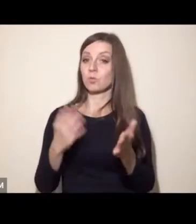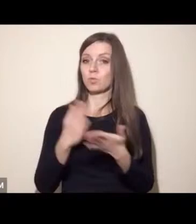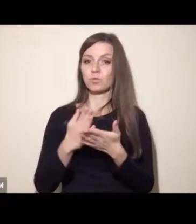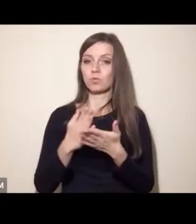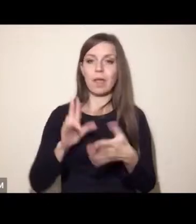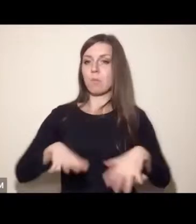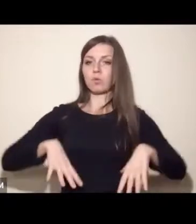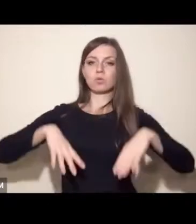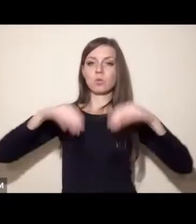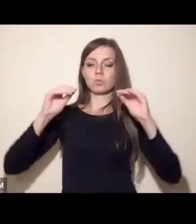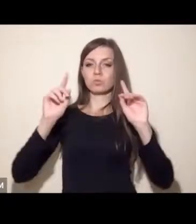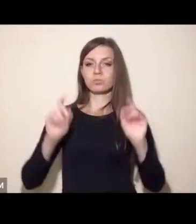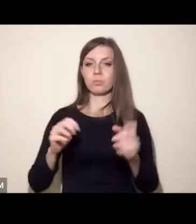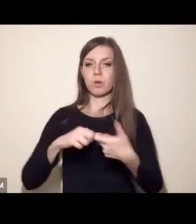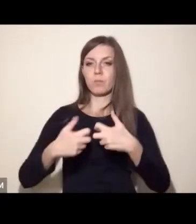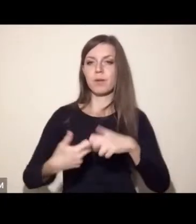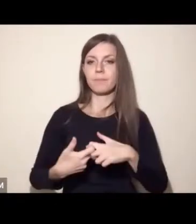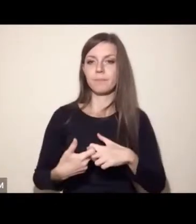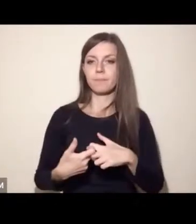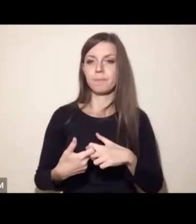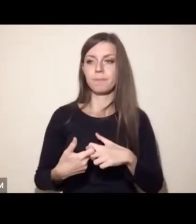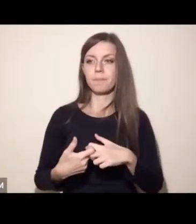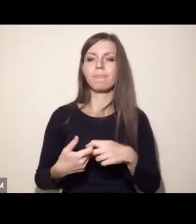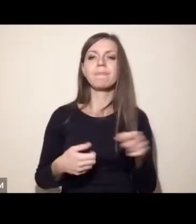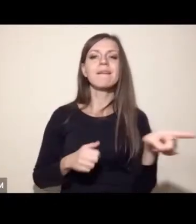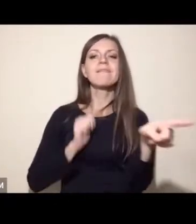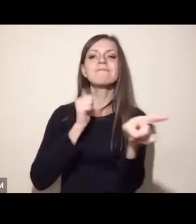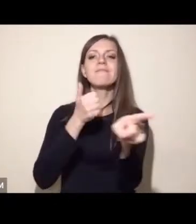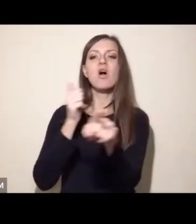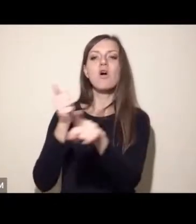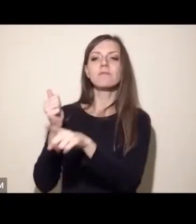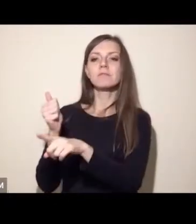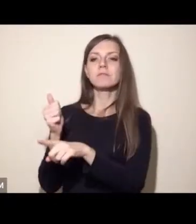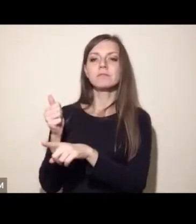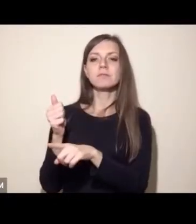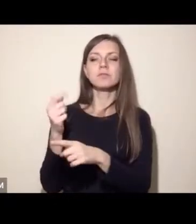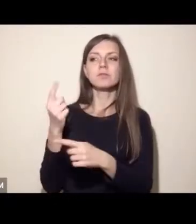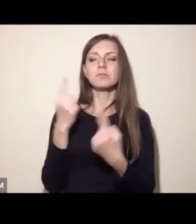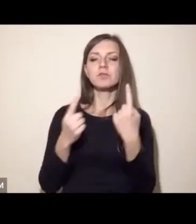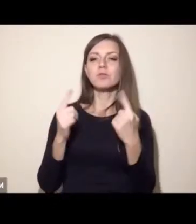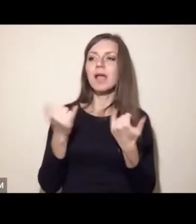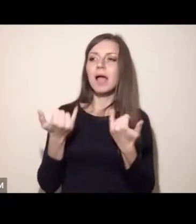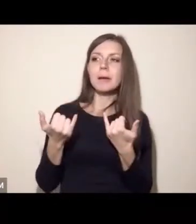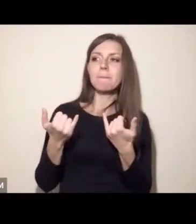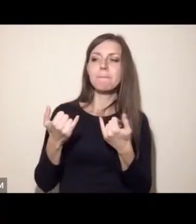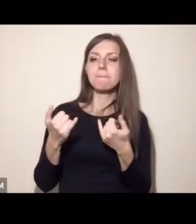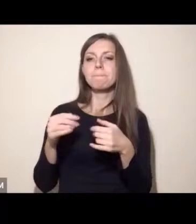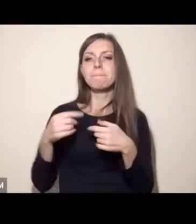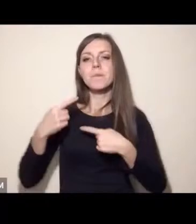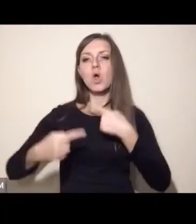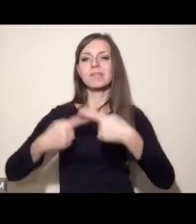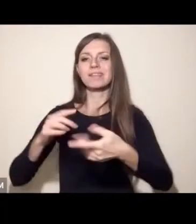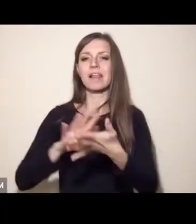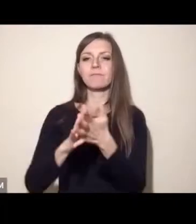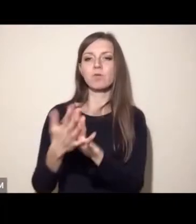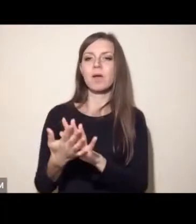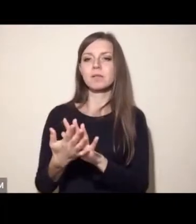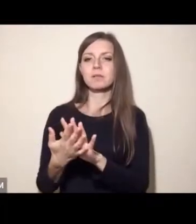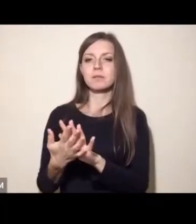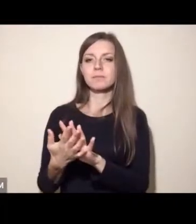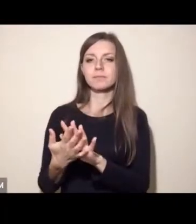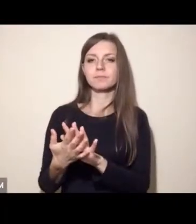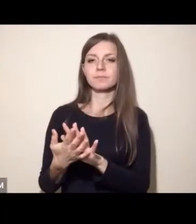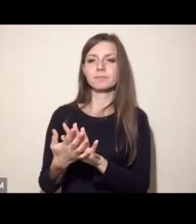że kiedy specjaliści mapują proces transformacji a było coś takiego robione przez